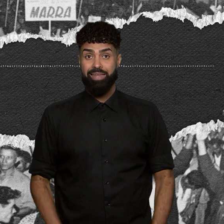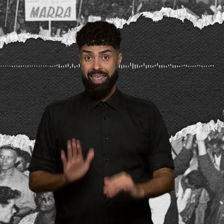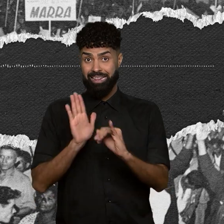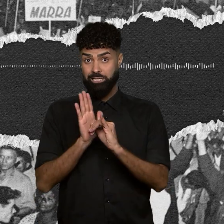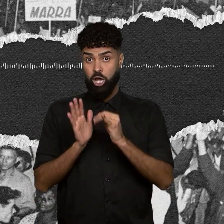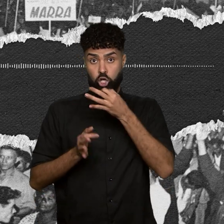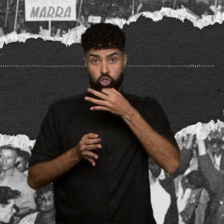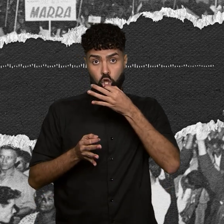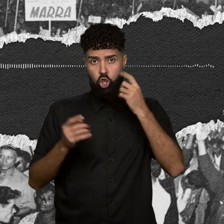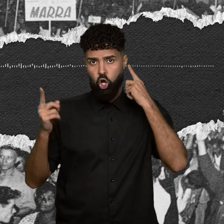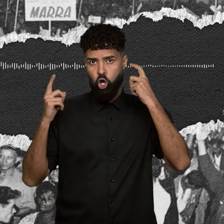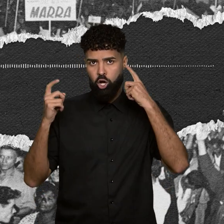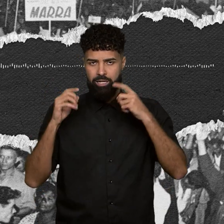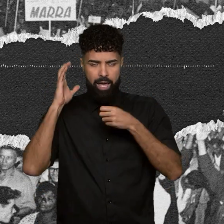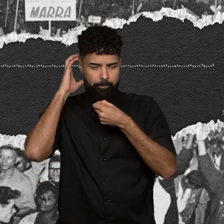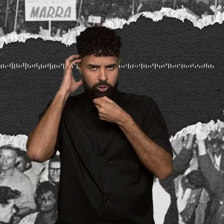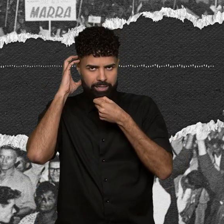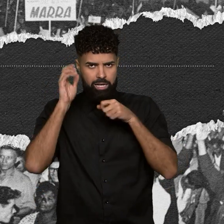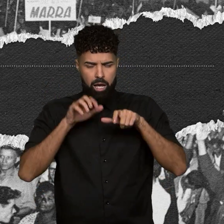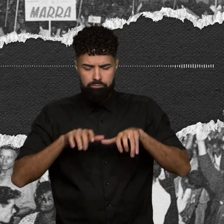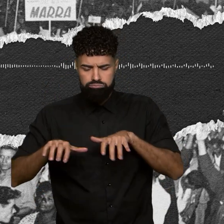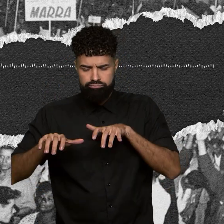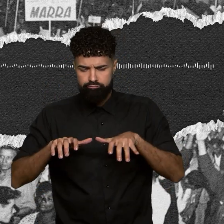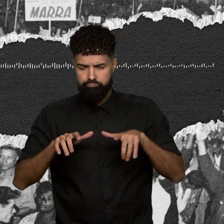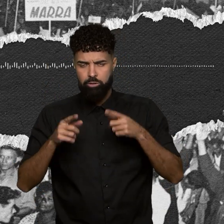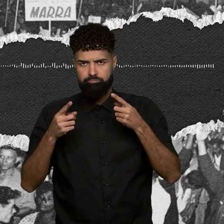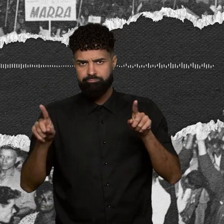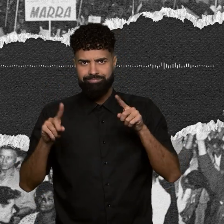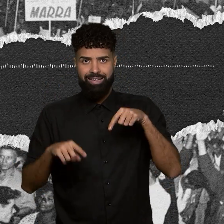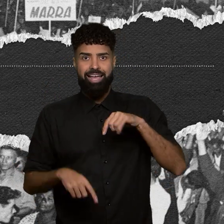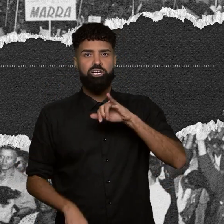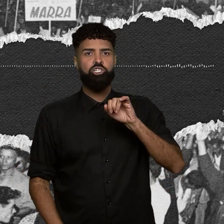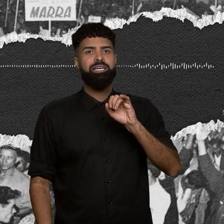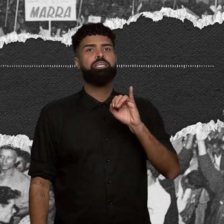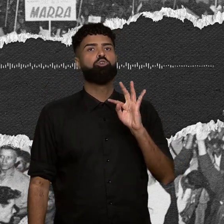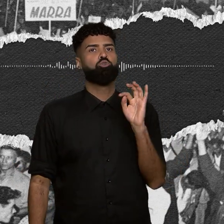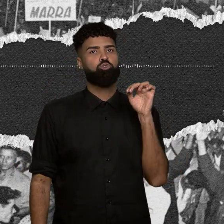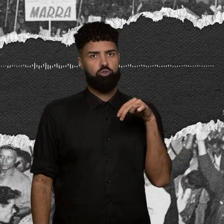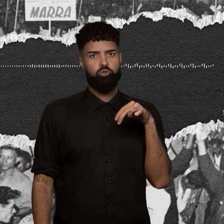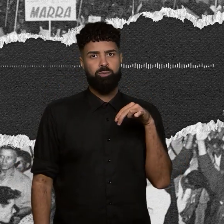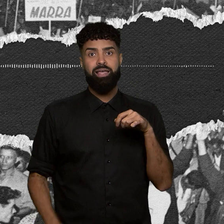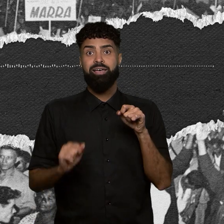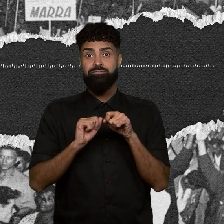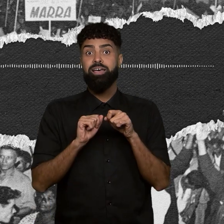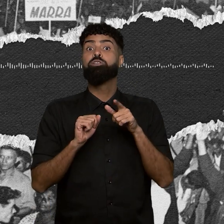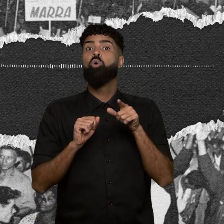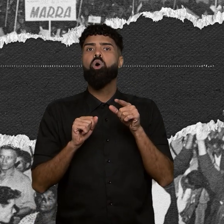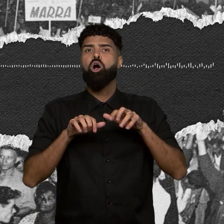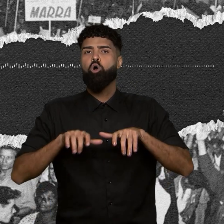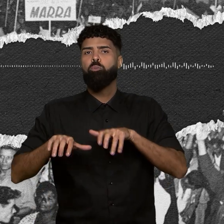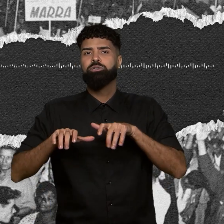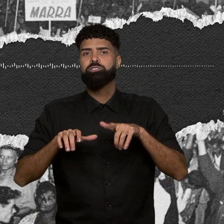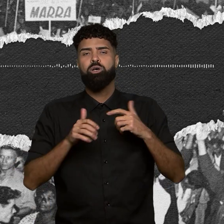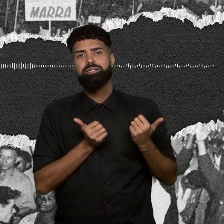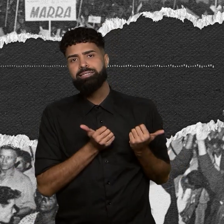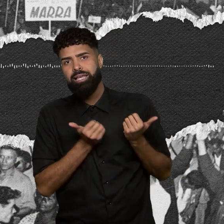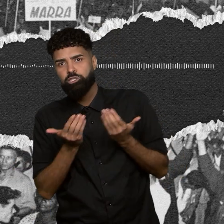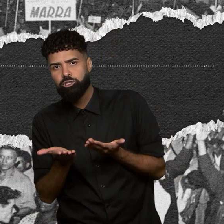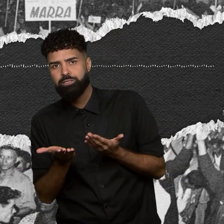do podcast e a sonoplastia do episódio são de Jailton Sodré e foi feita a partir das composições gentilmente cedidas por